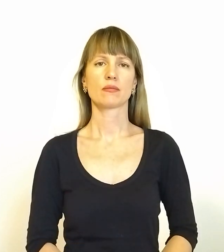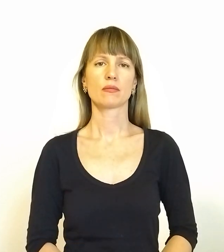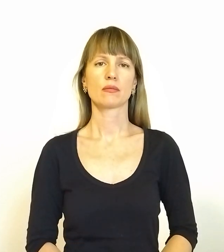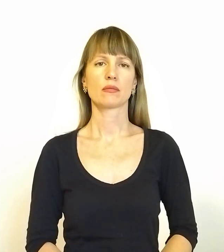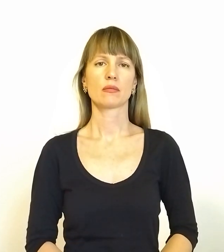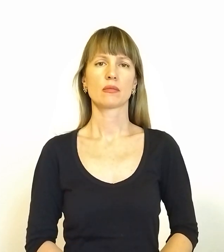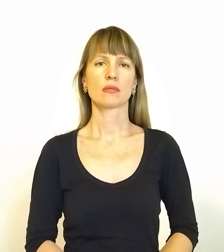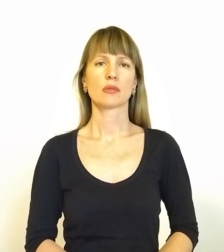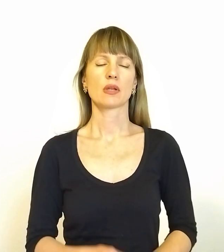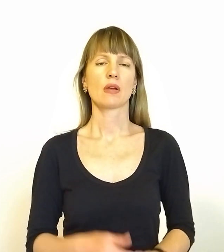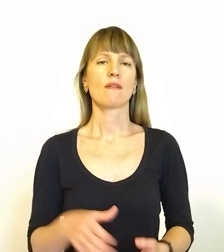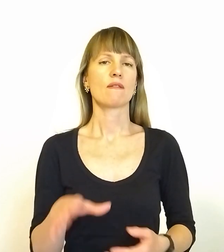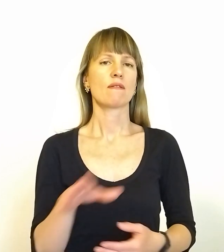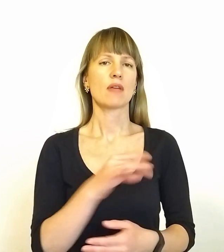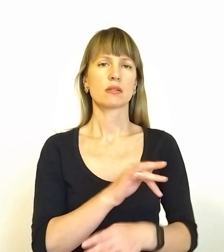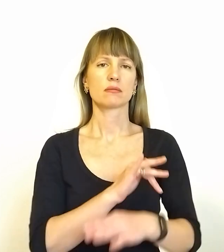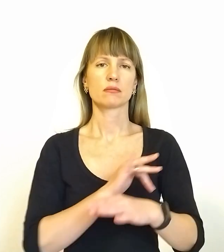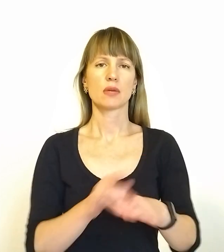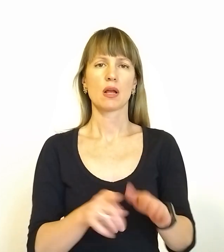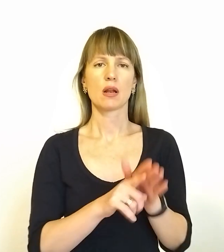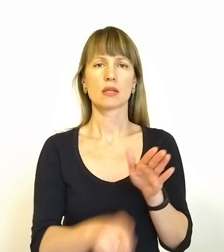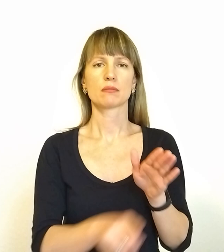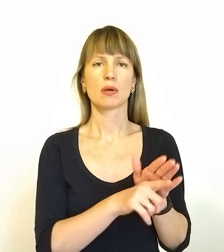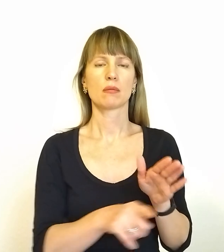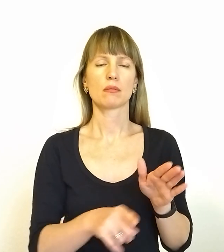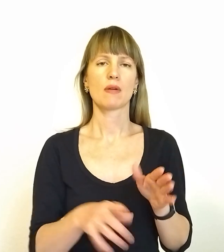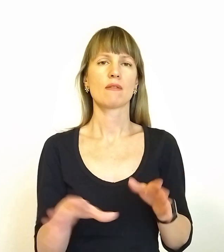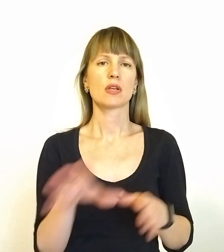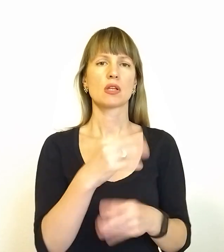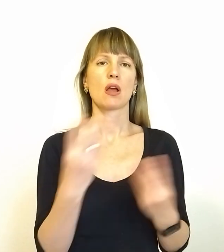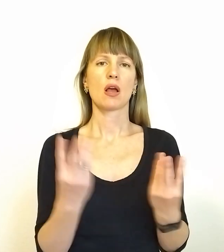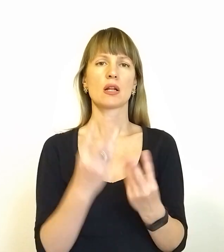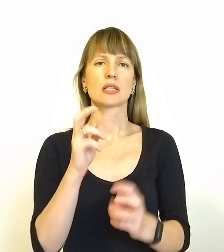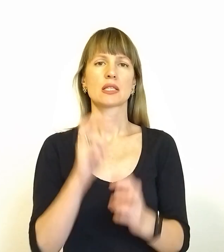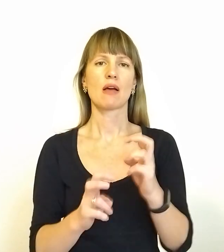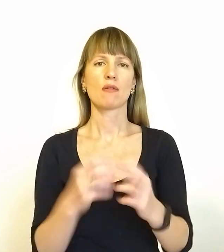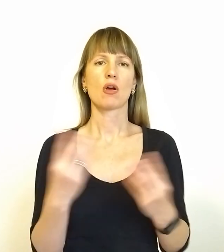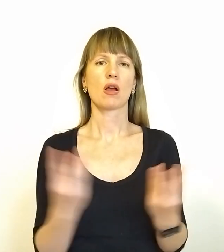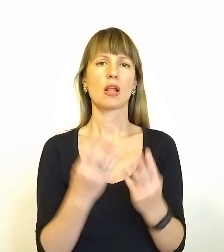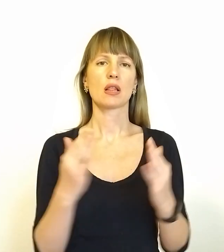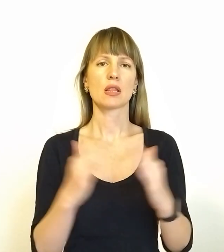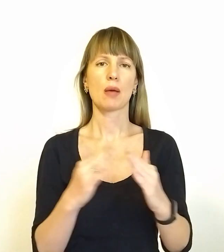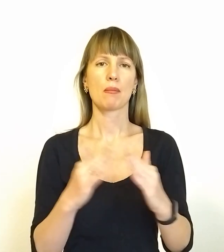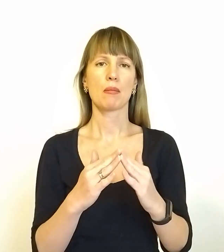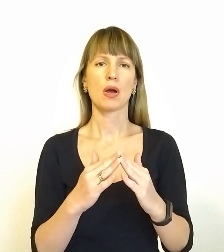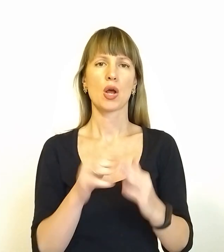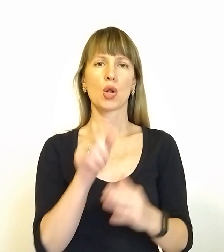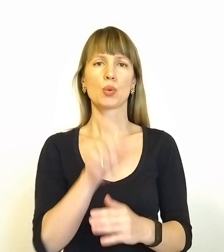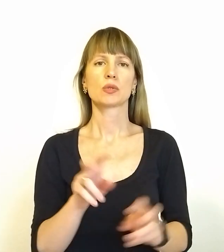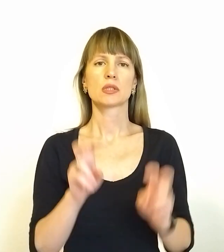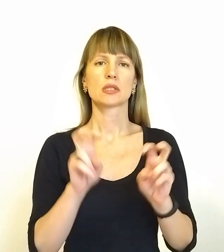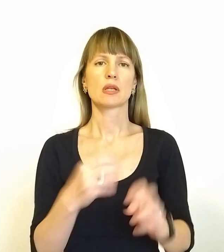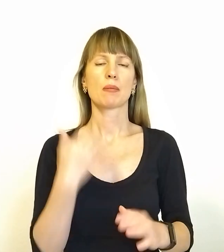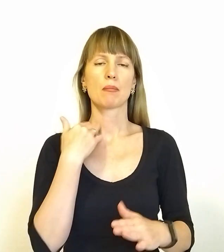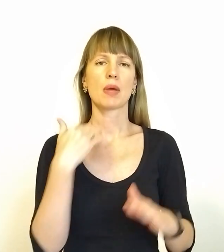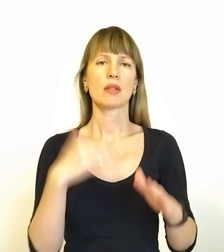Весь раз бомбили, весь абсолютно, он весь горит. Горять все заводы, горять дома. Люди сидят в подвалах.